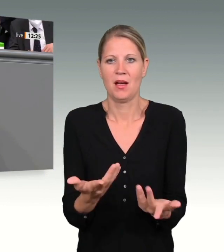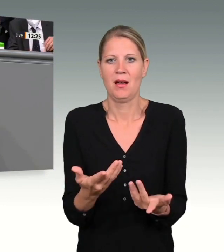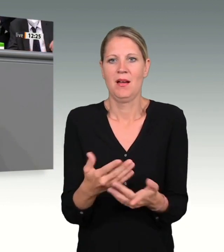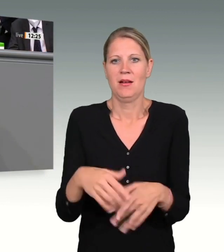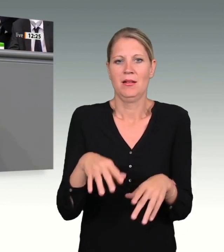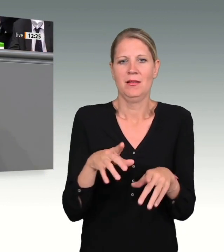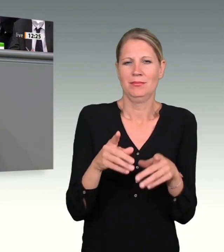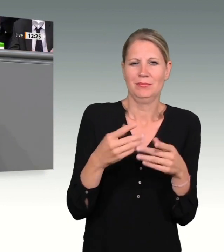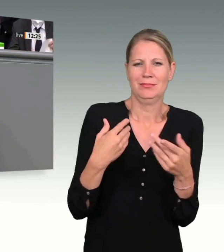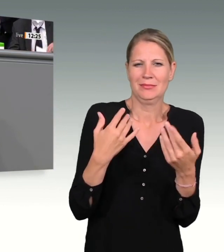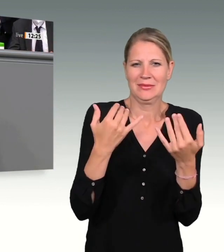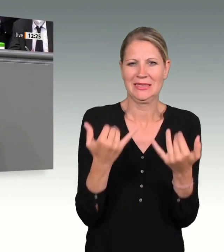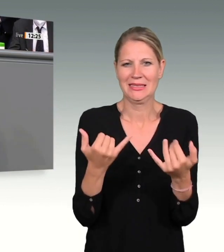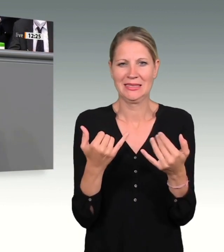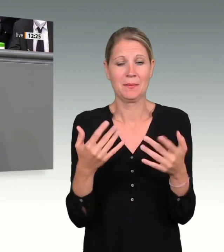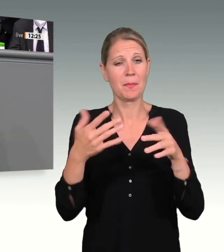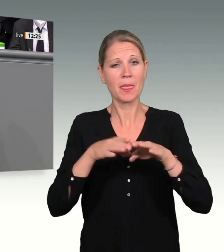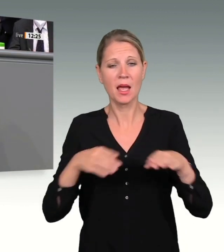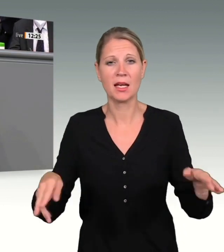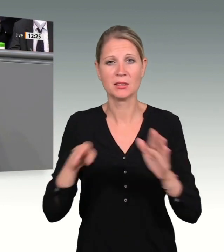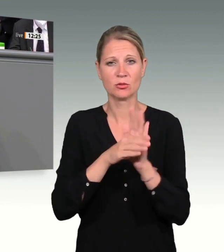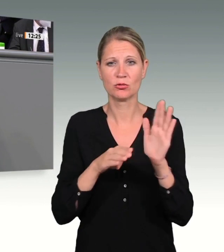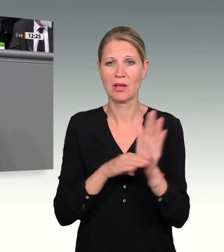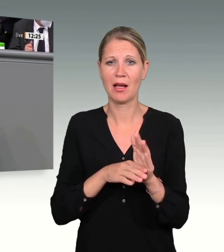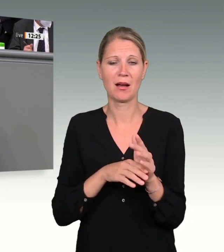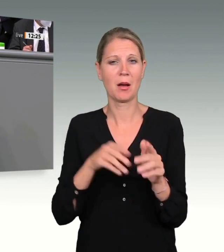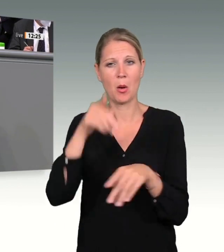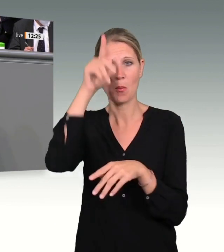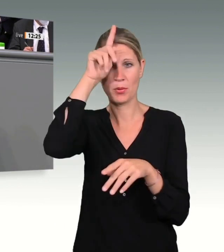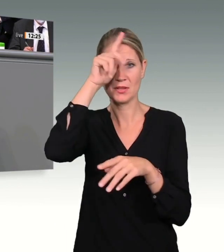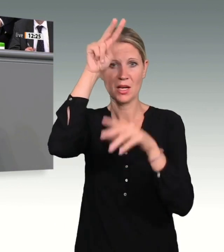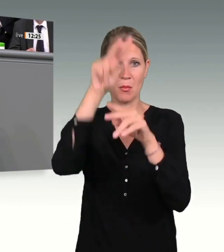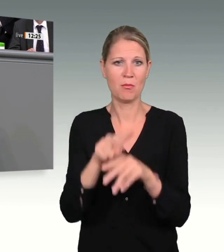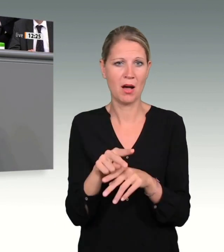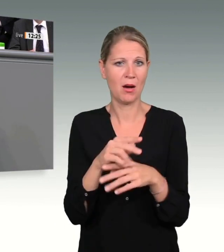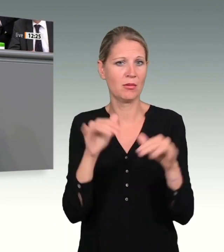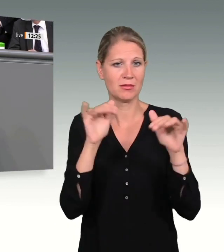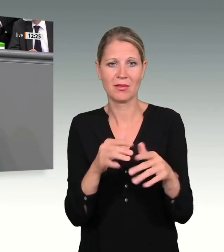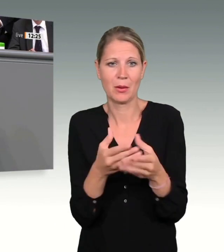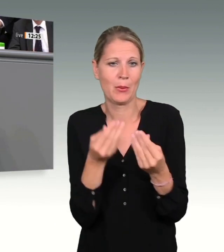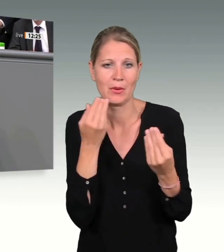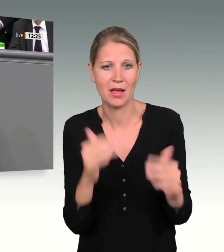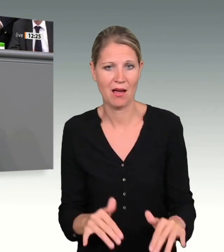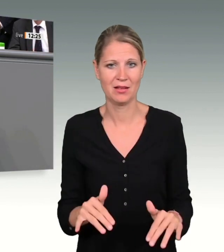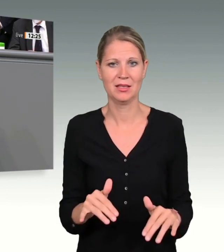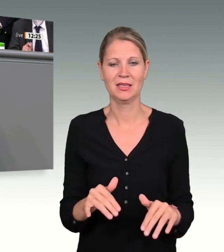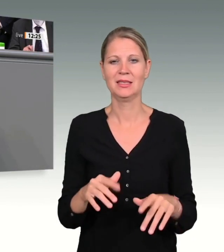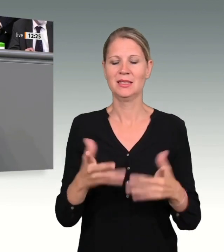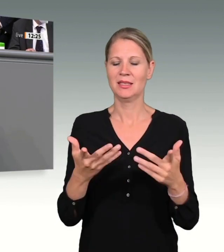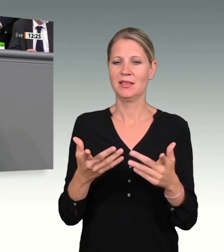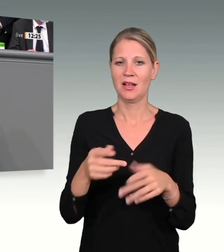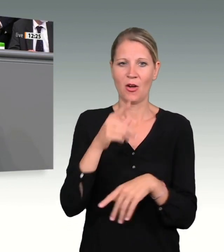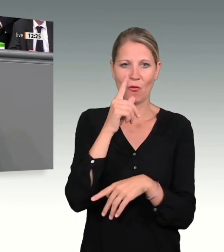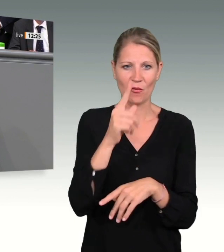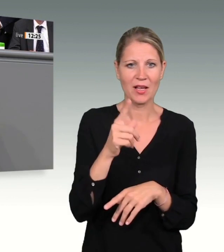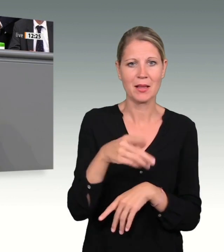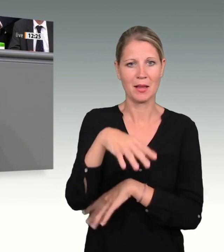Die rechtlichen Voraussetzungen waren dafür erfüllt. Wäre Amri aufgehalten worden, wenn das BKA den Fall früher übernommen hätte? Wenn der